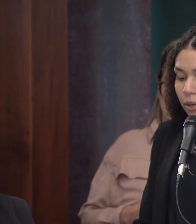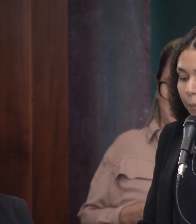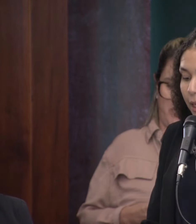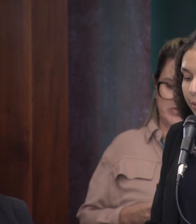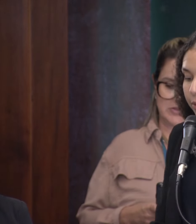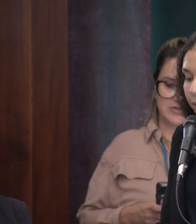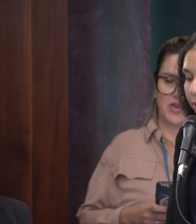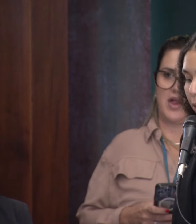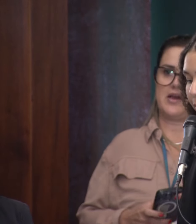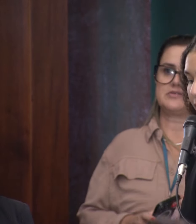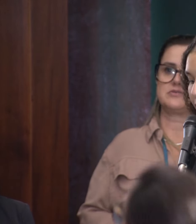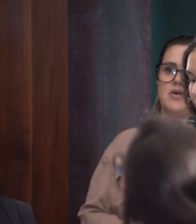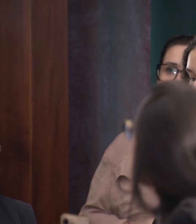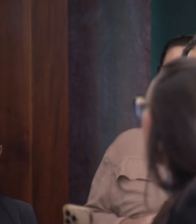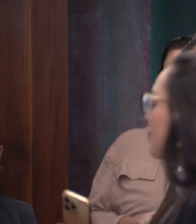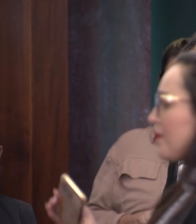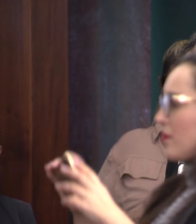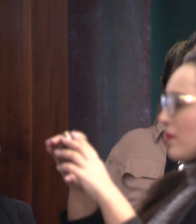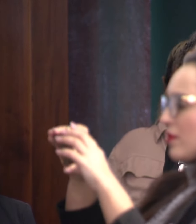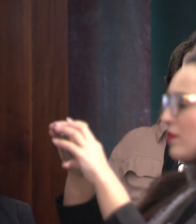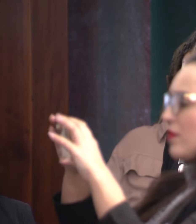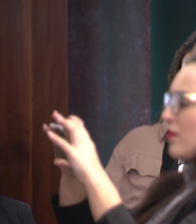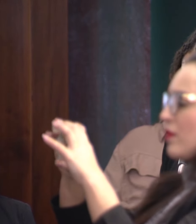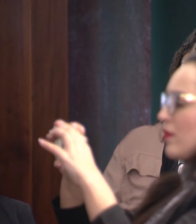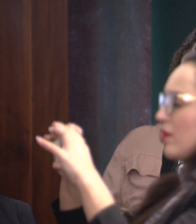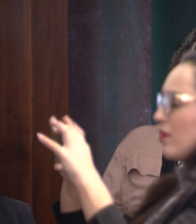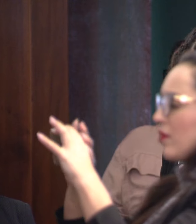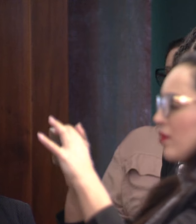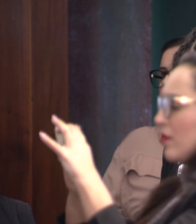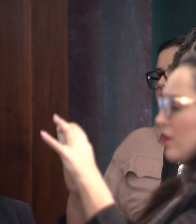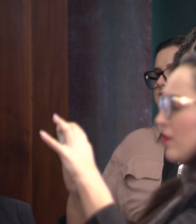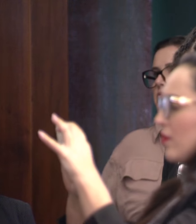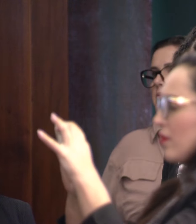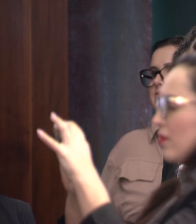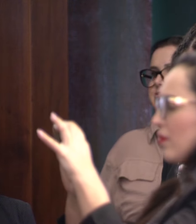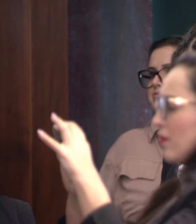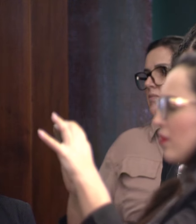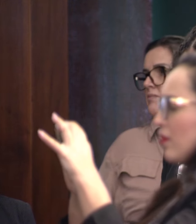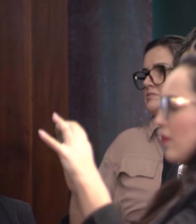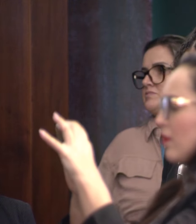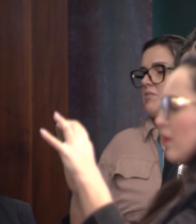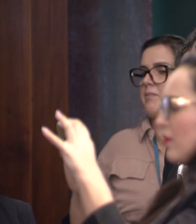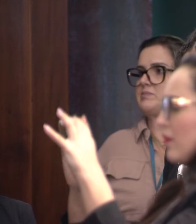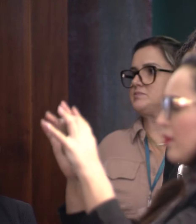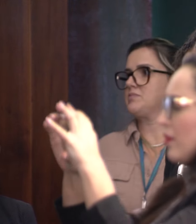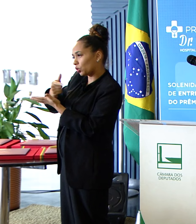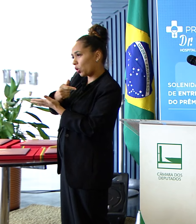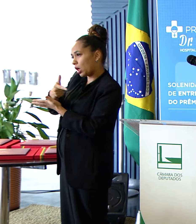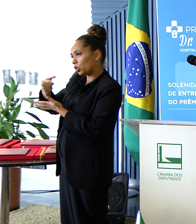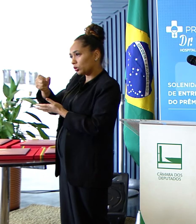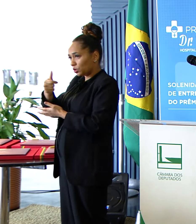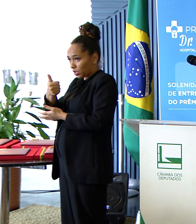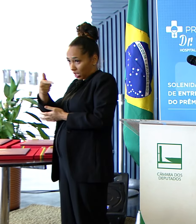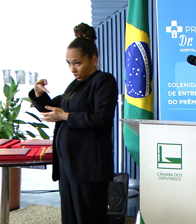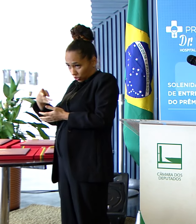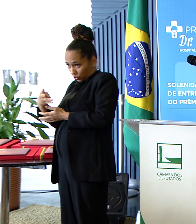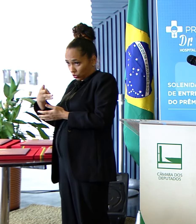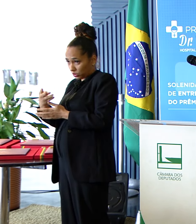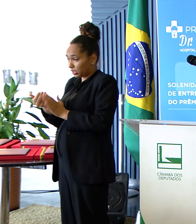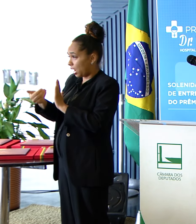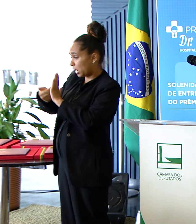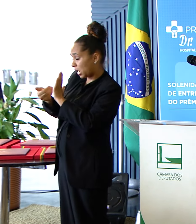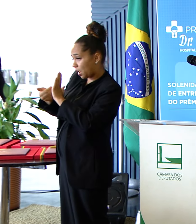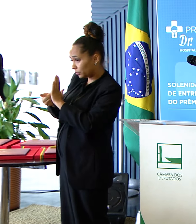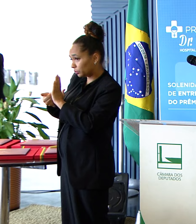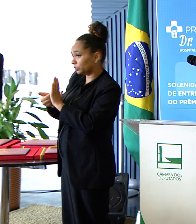O prêmio Dr. Pinotti, Hospital Amigo da Mulher, foi instituído em 2014 por resolução da Câmara dos Deputados